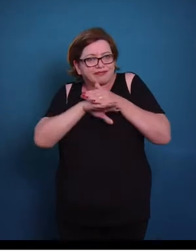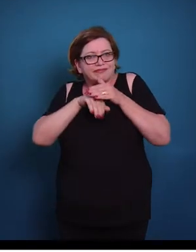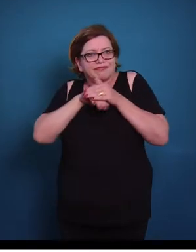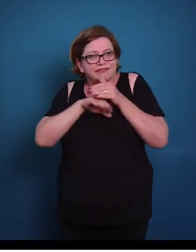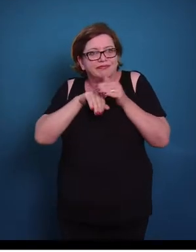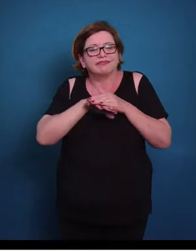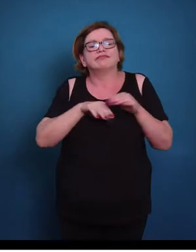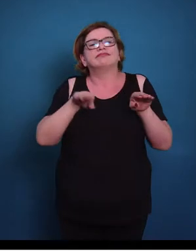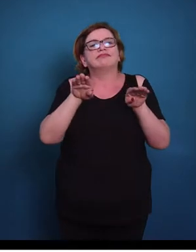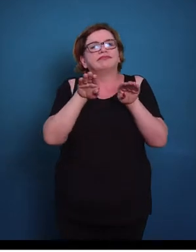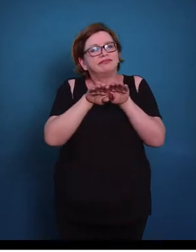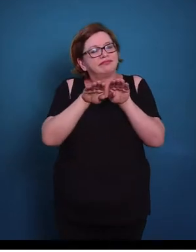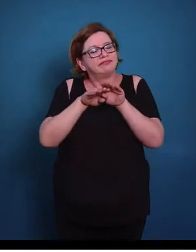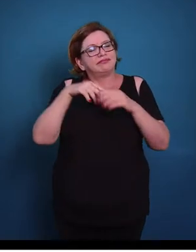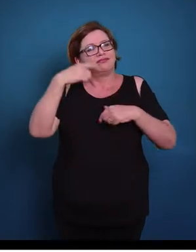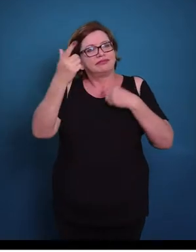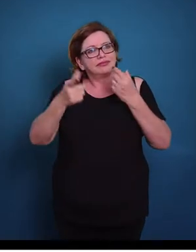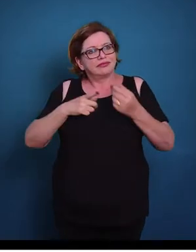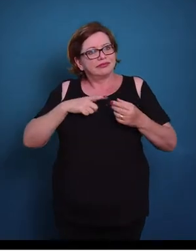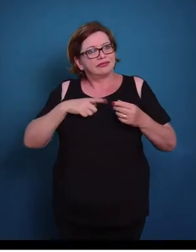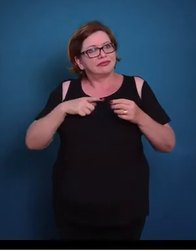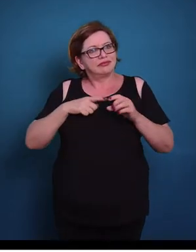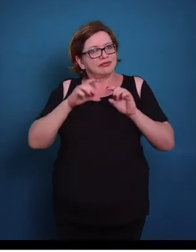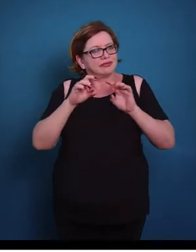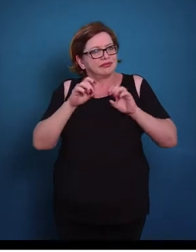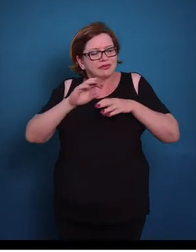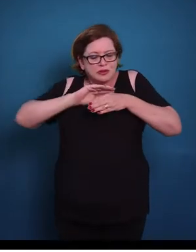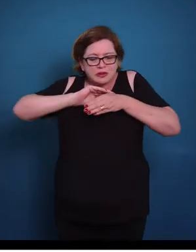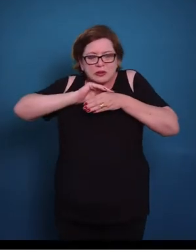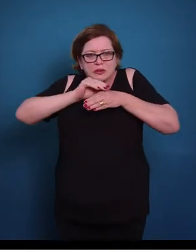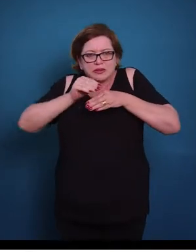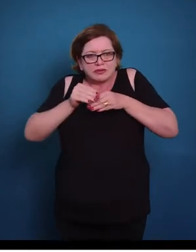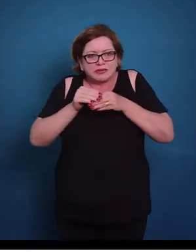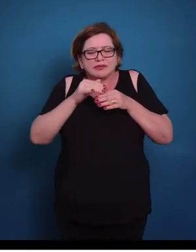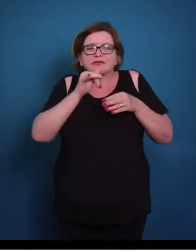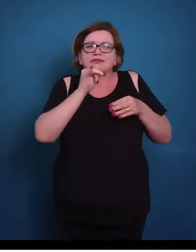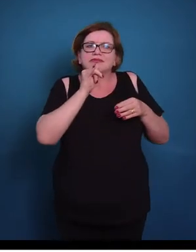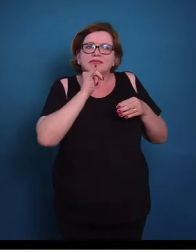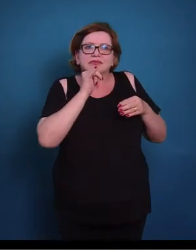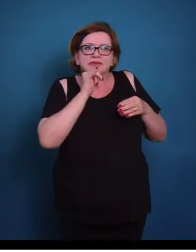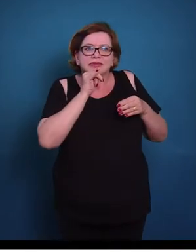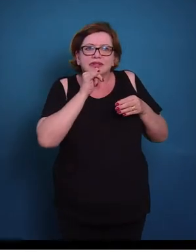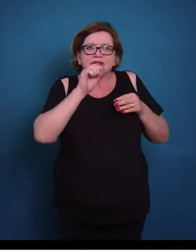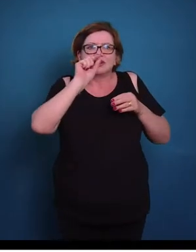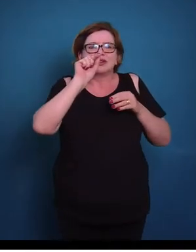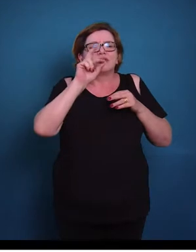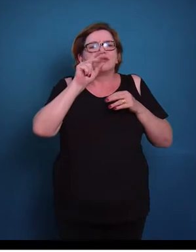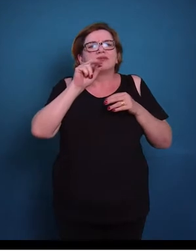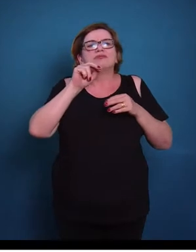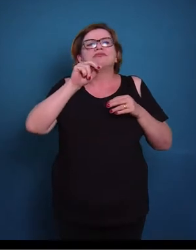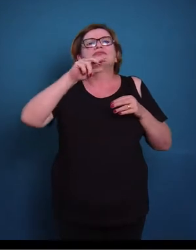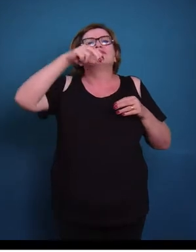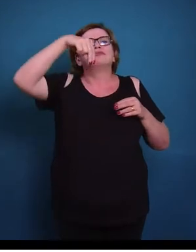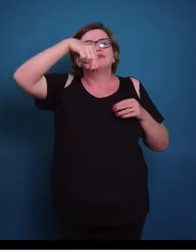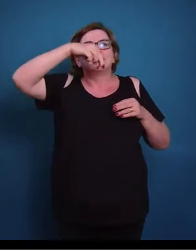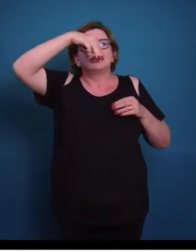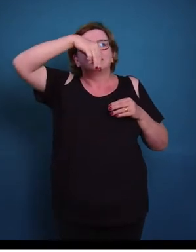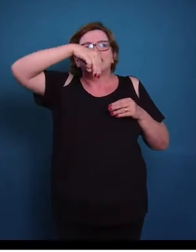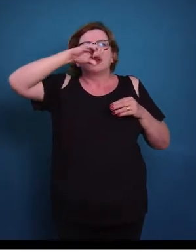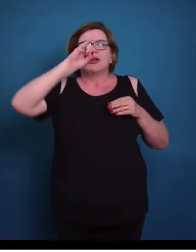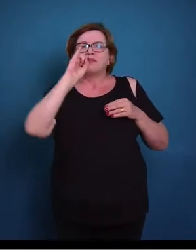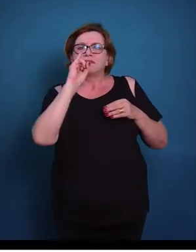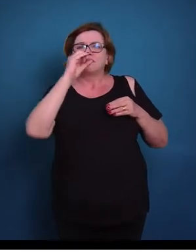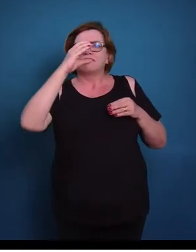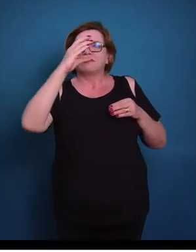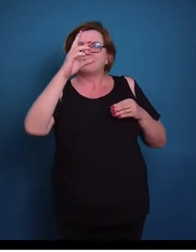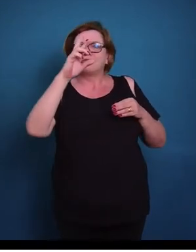Além disso, nós podemos ter especializações de membrana, como, por exemplo, microvilos. Qual a função do microvilos? Então